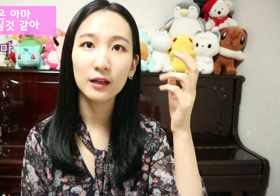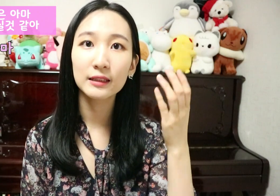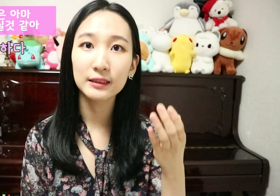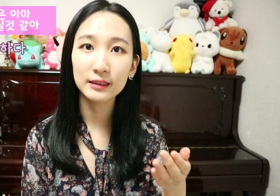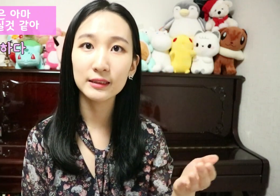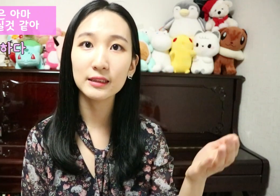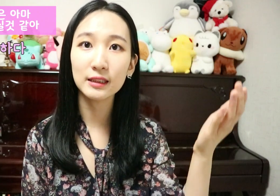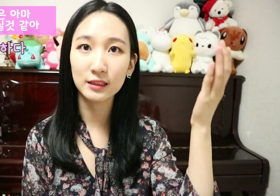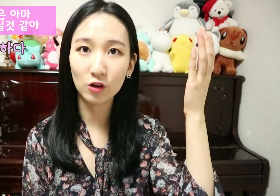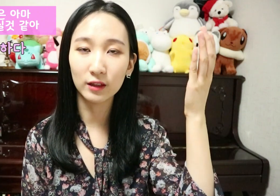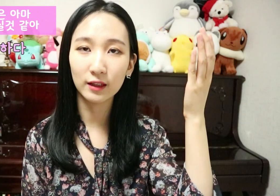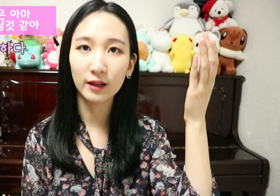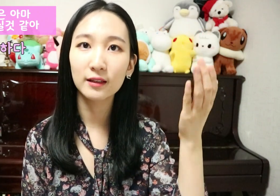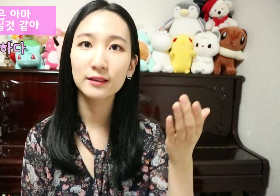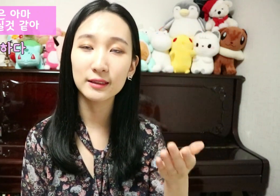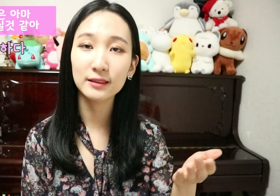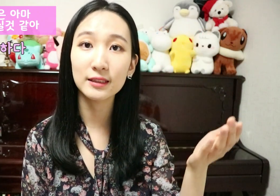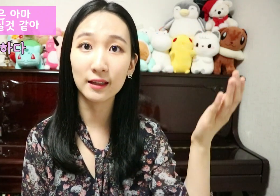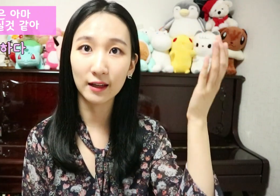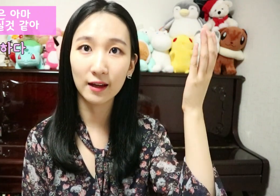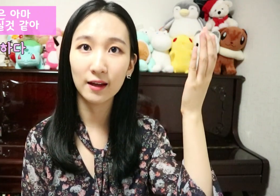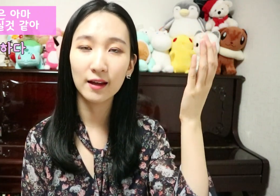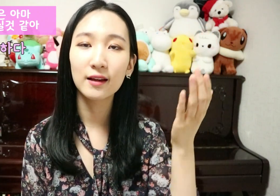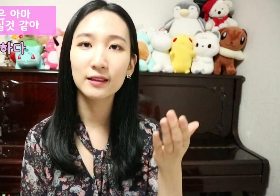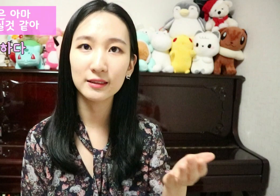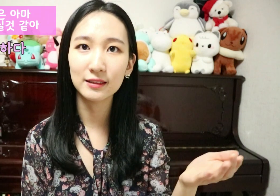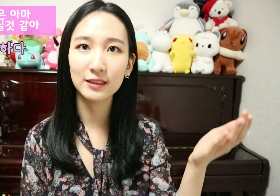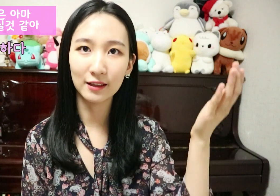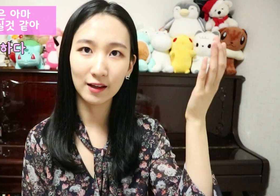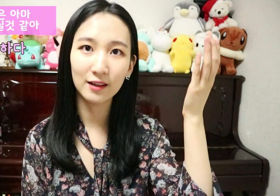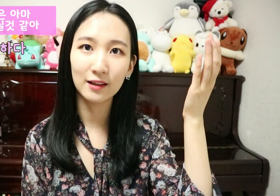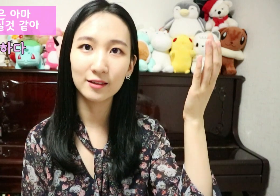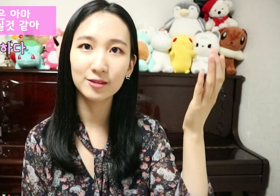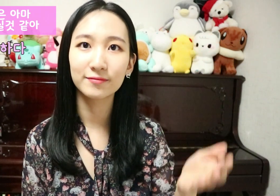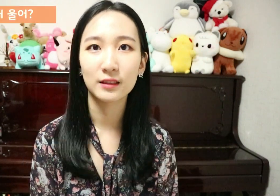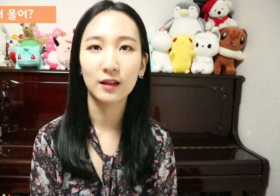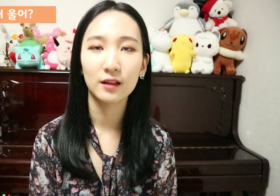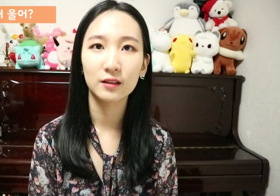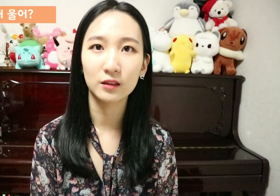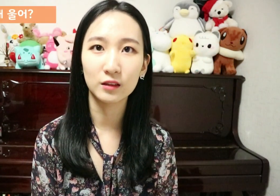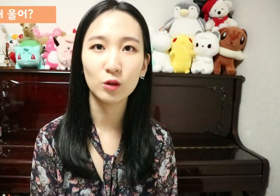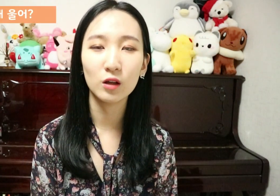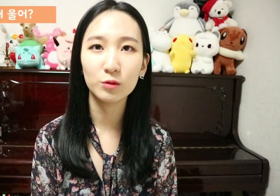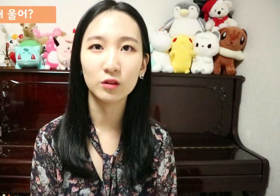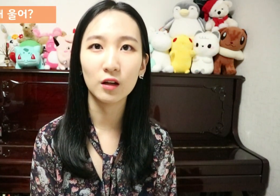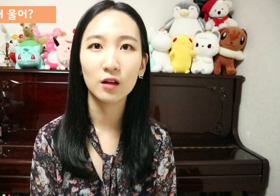승진하실 것 같아 승진하다 승진하다 자 그래서 할머니가